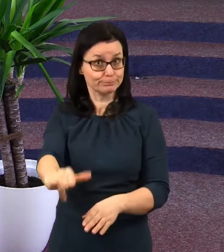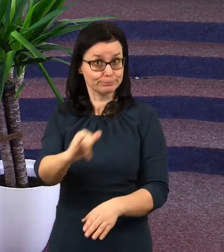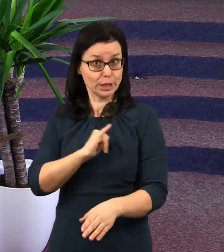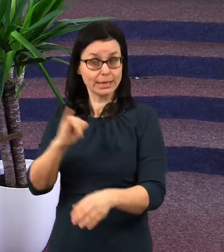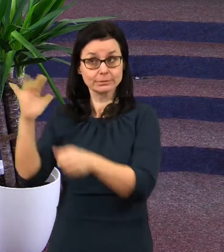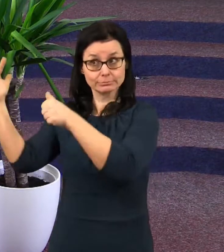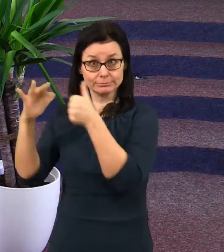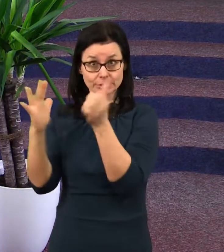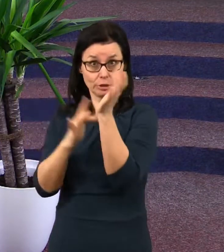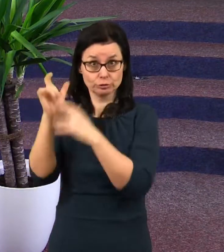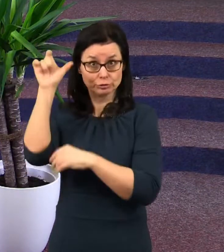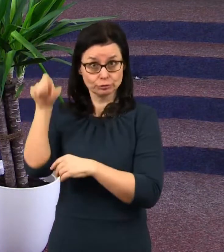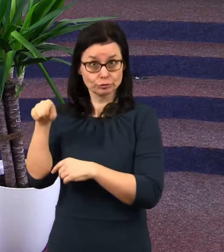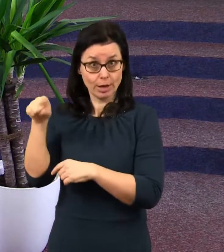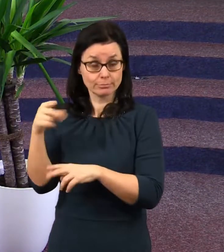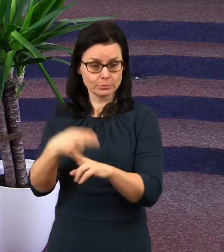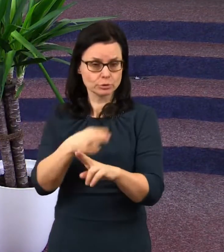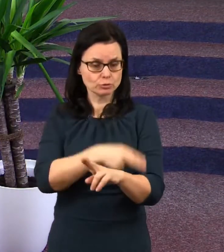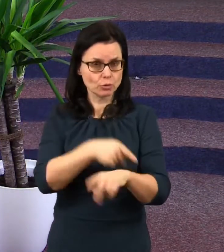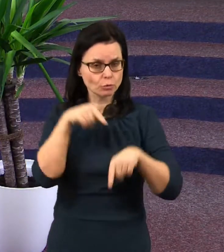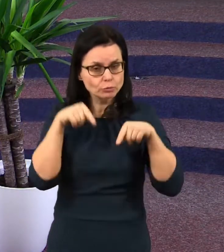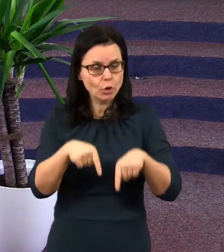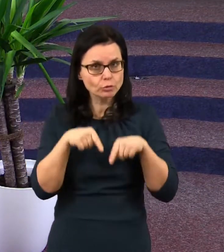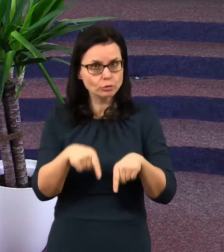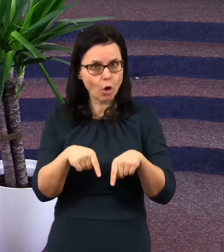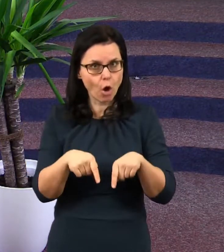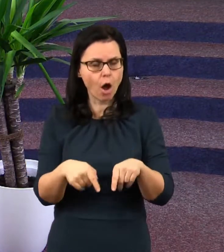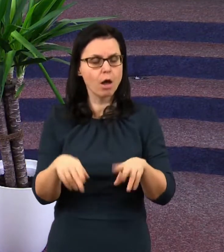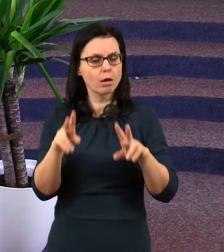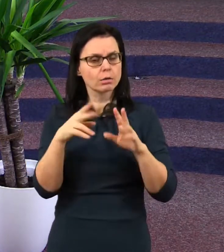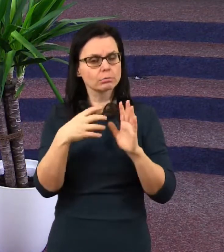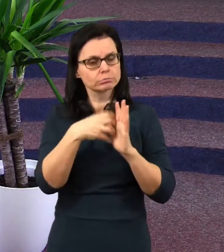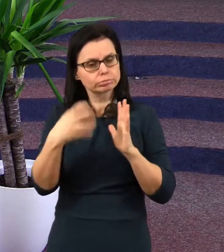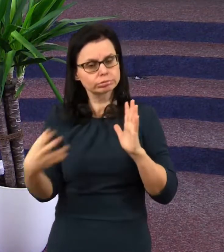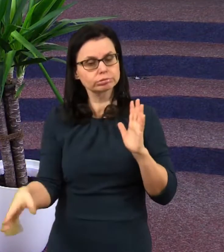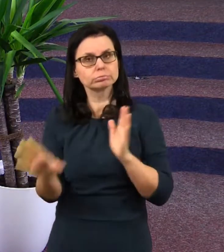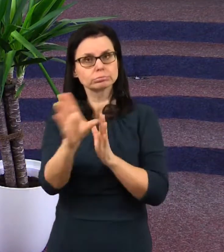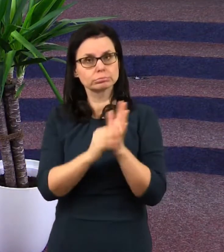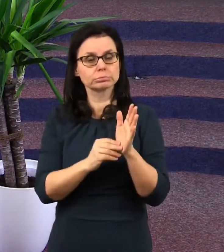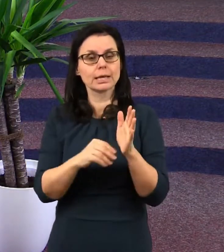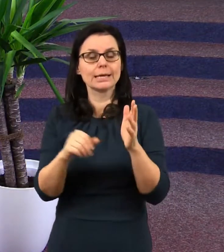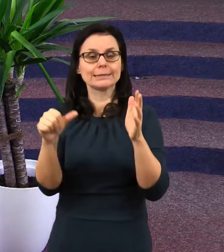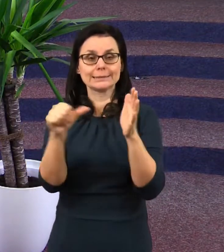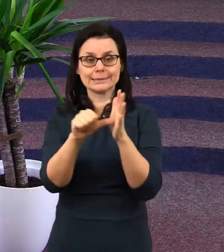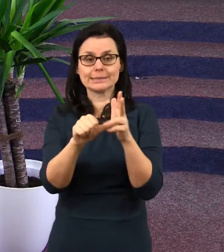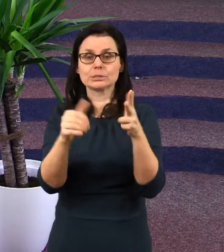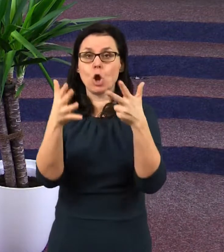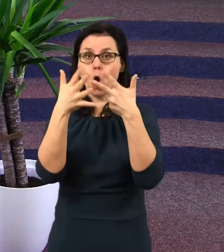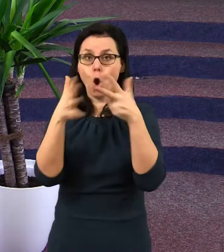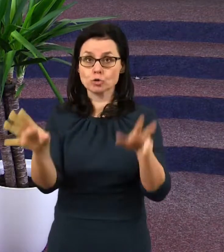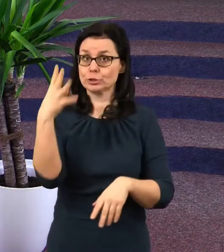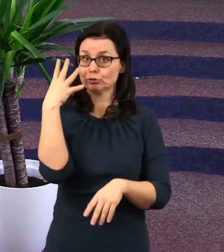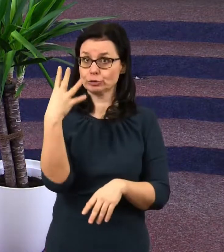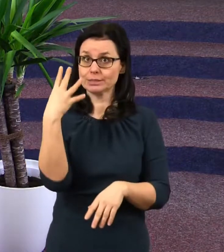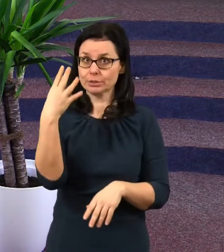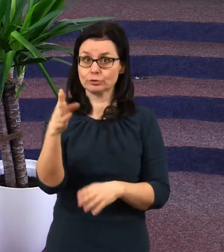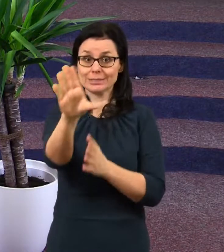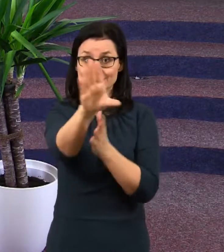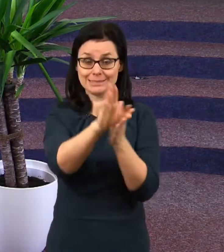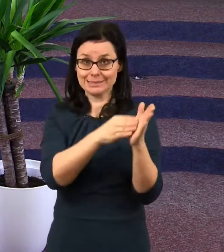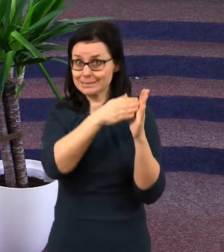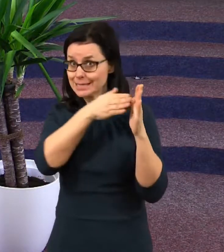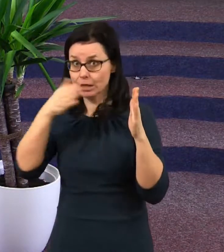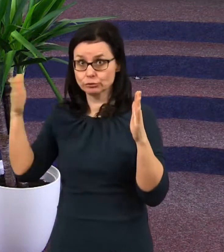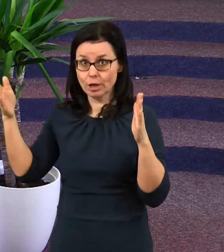posledně řekli, tento předadventní soud probíhá od roku 1844. A